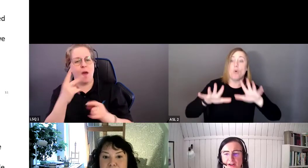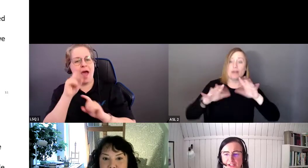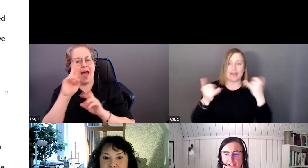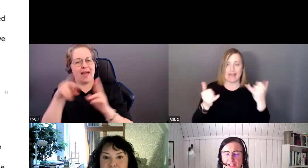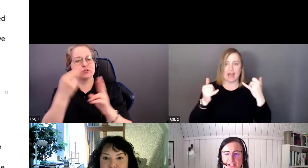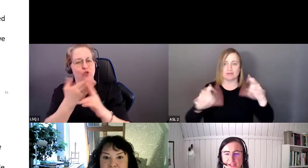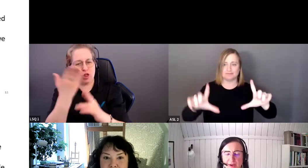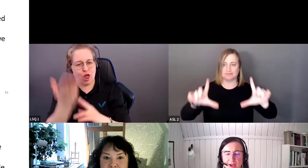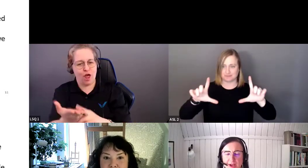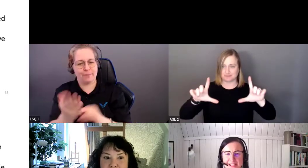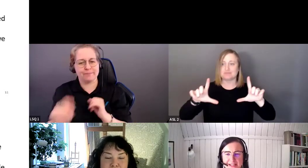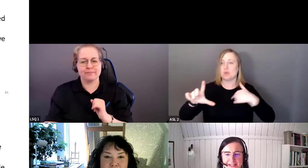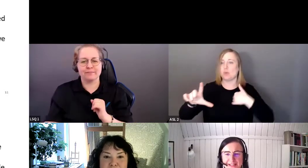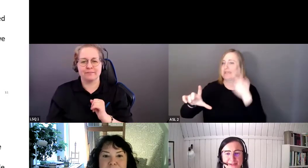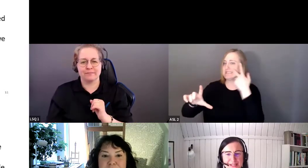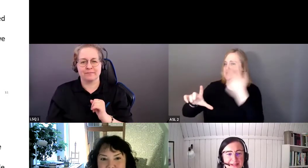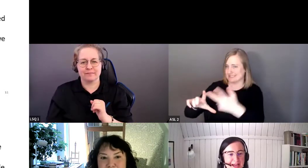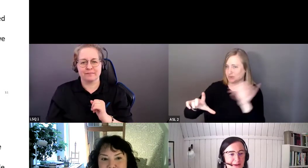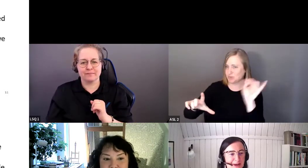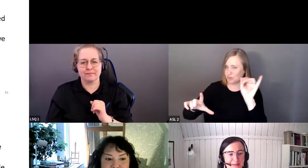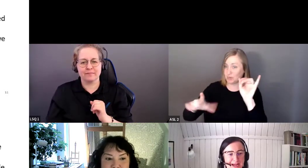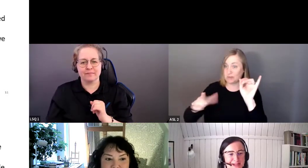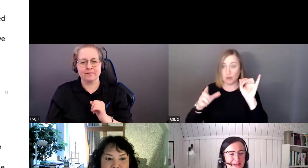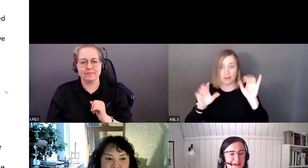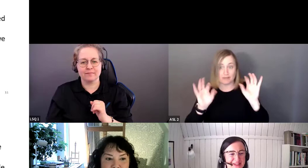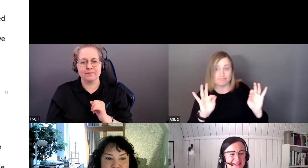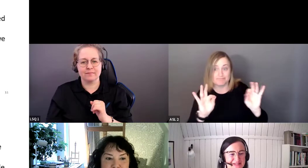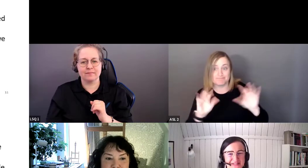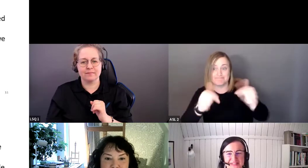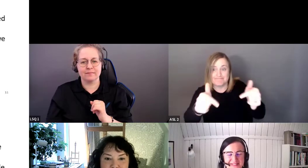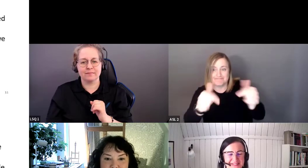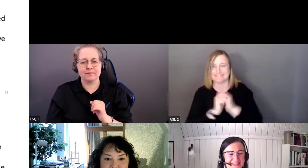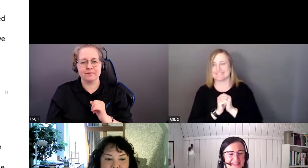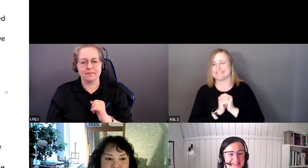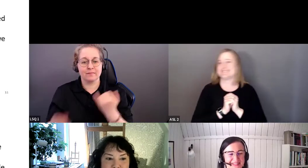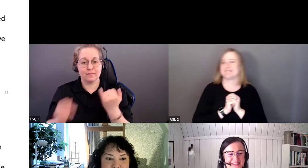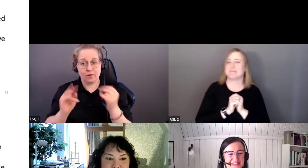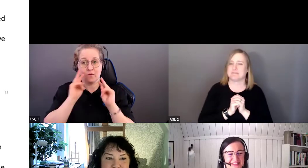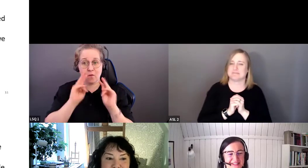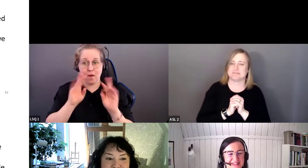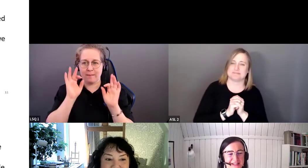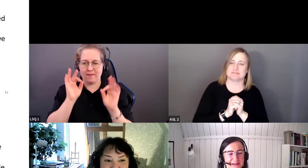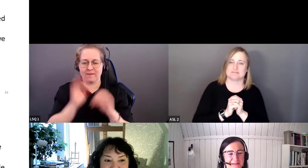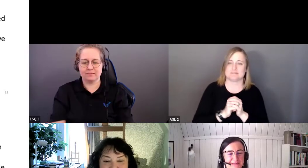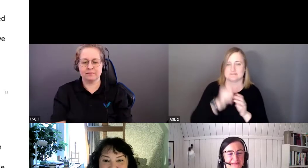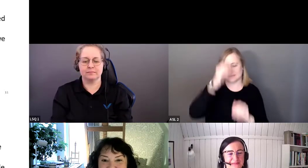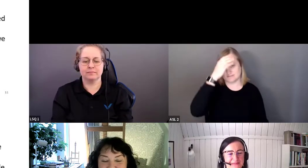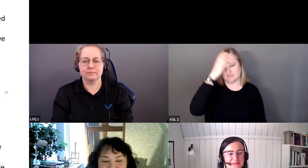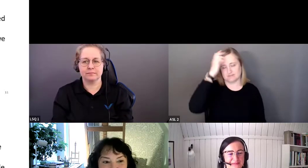Ah, les voici. Vous les voyez? Très bien. De retour à vous, Colleen.